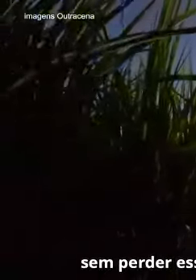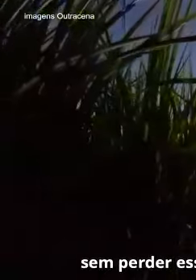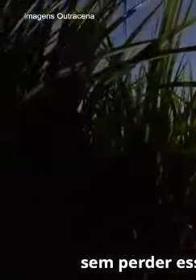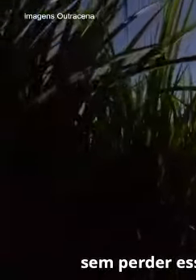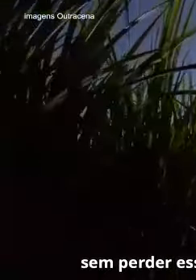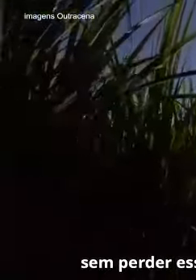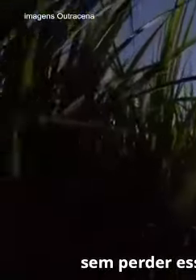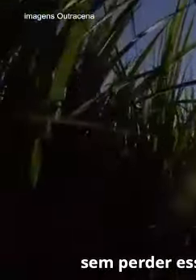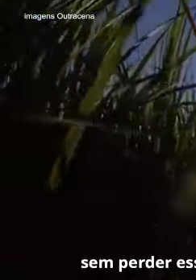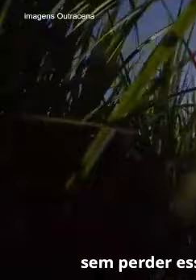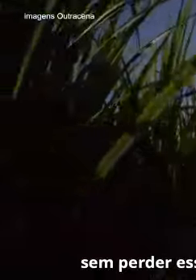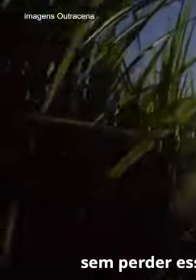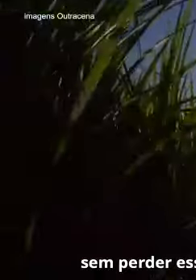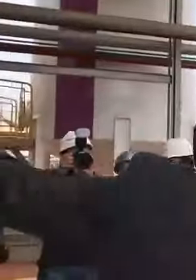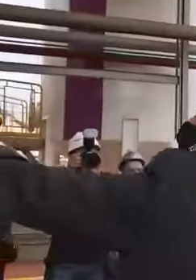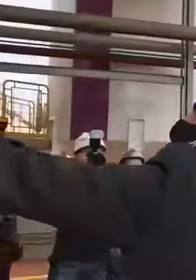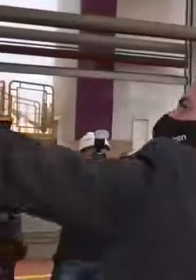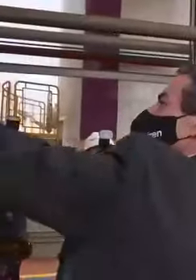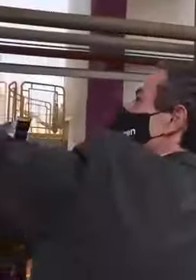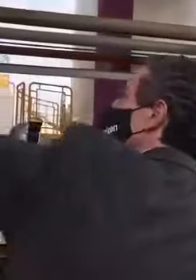dos minerais.